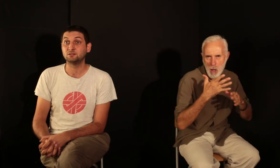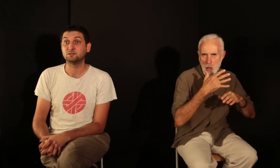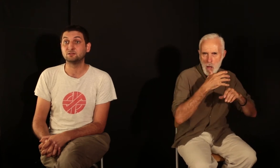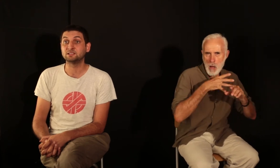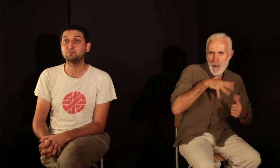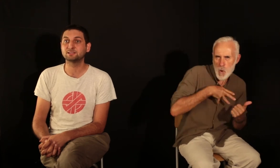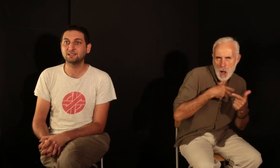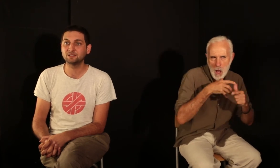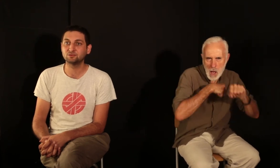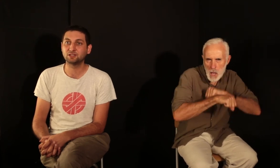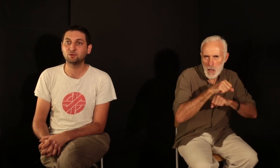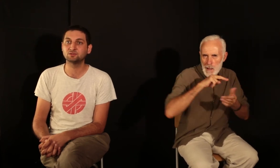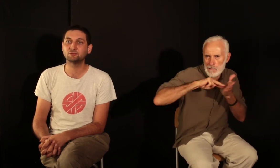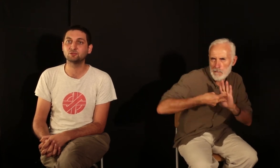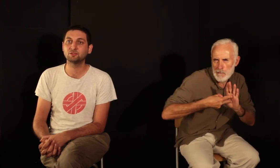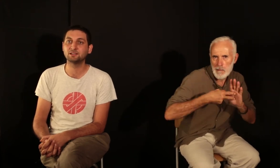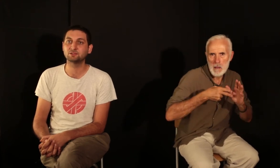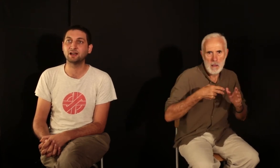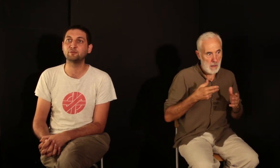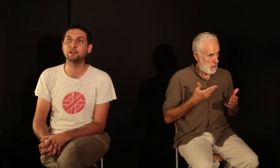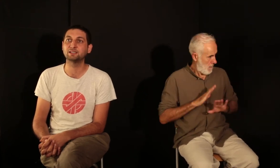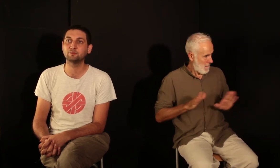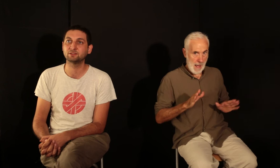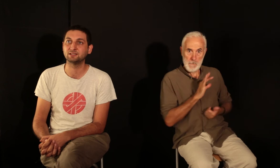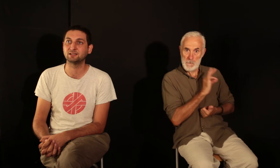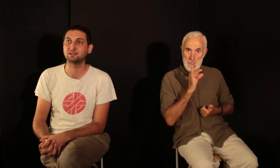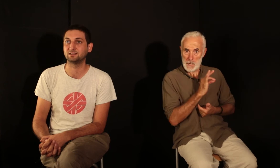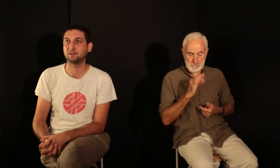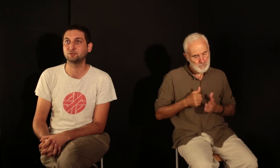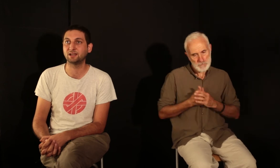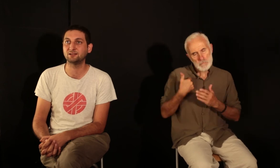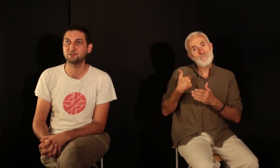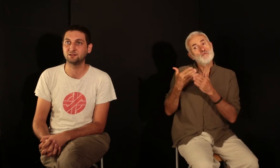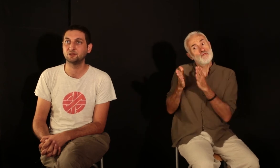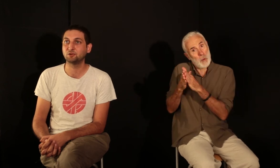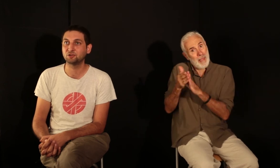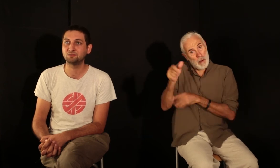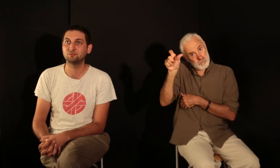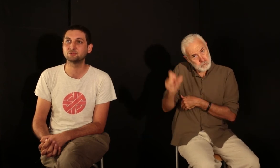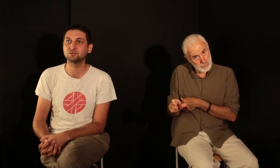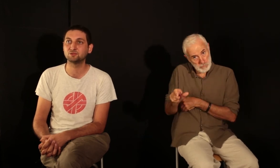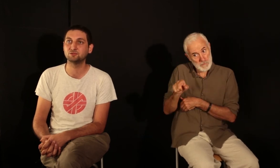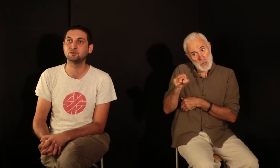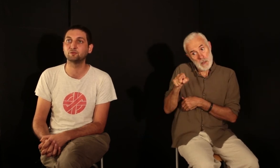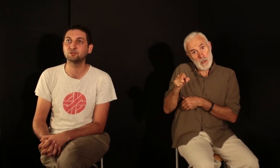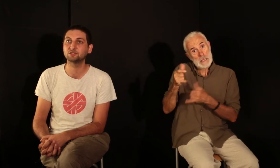C'est pour cette raison notamment que nous avons demandé à Raphaël Kinf, qui est un avocat proche des mouvements sociaux en France,